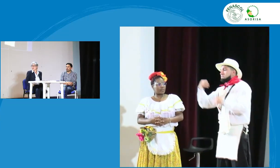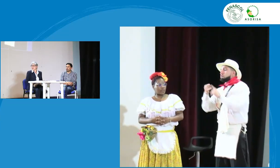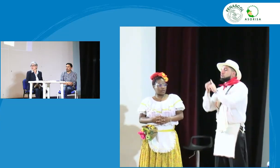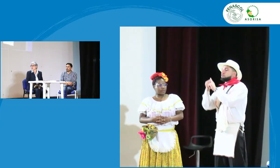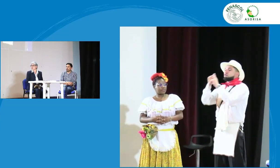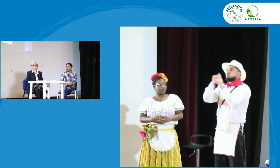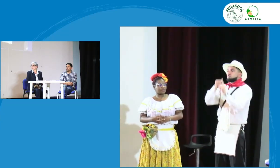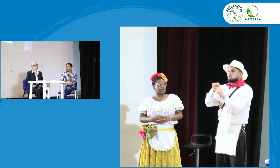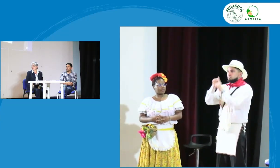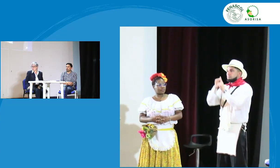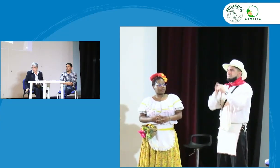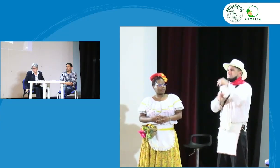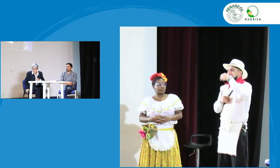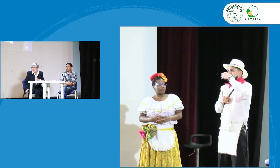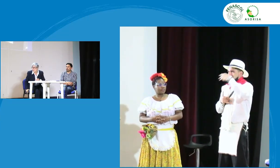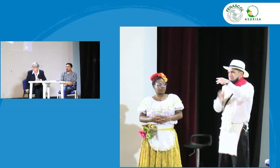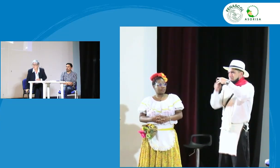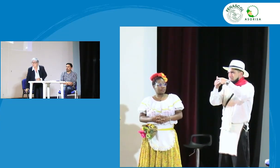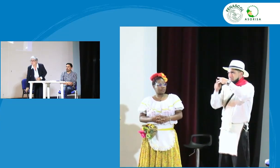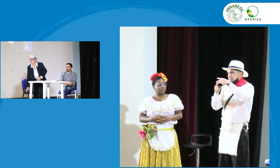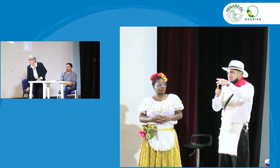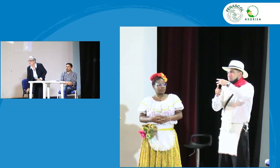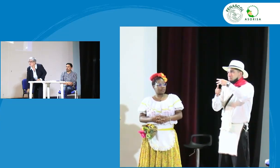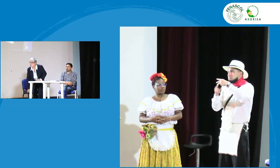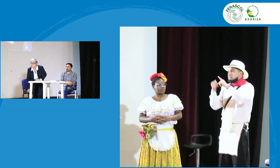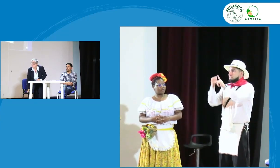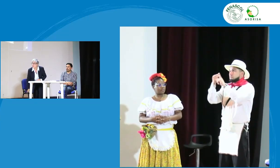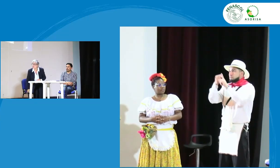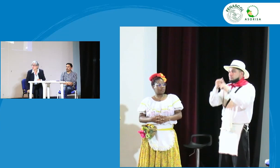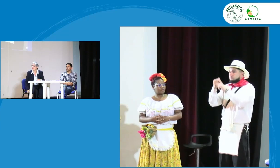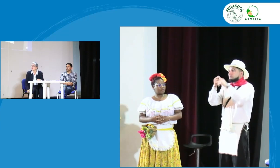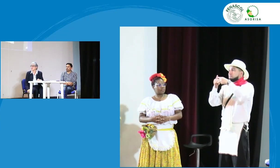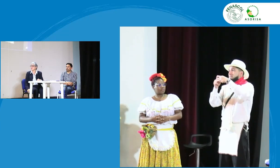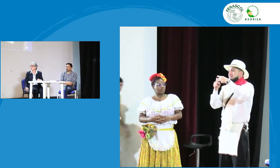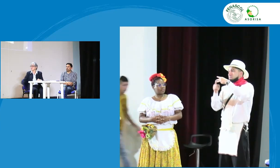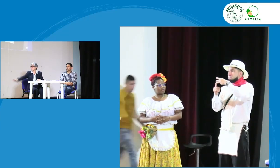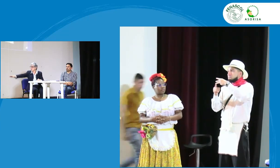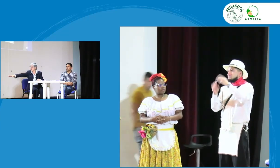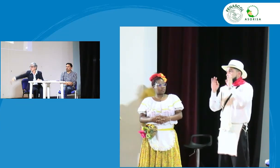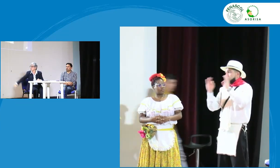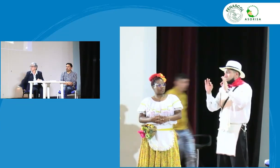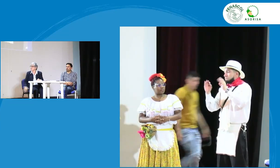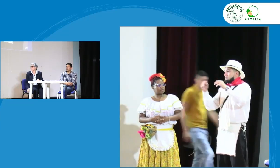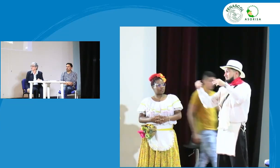preguntas en presencial y tres preguntas desde Zoom, entonces para que